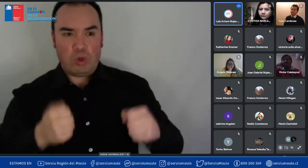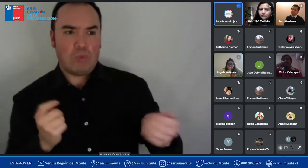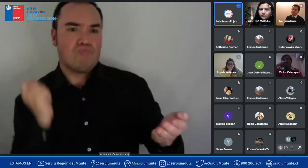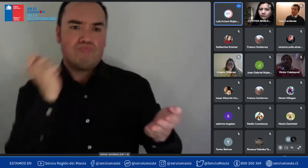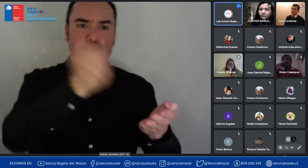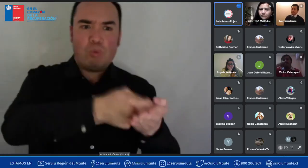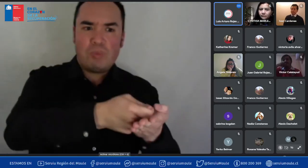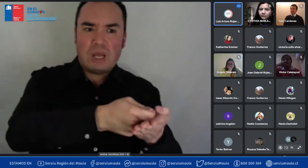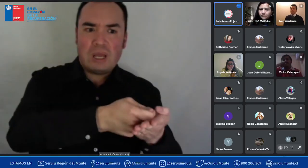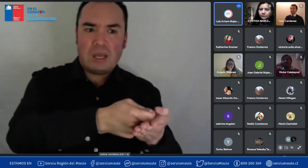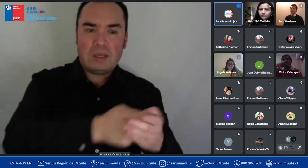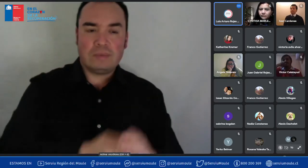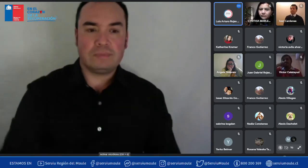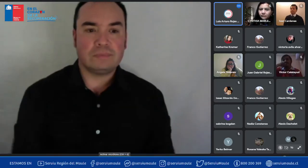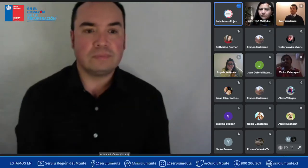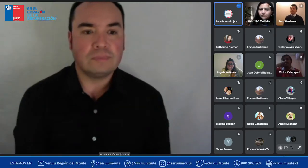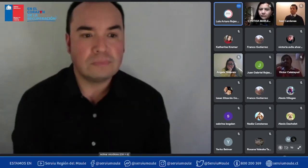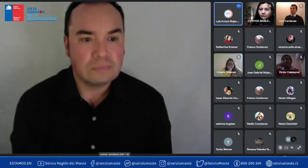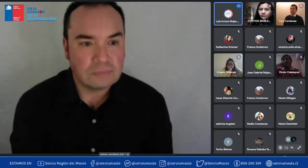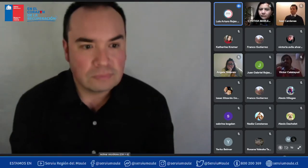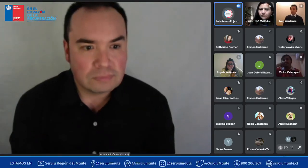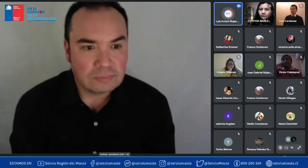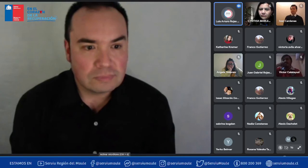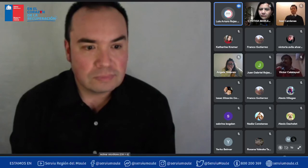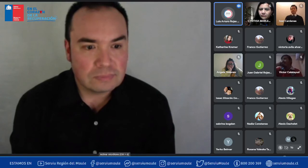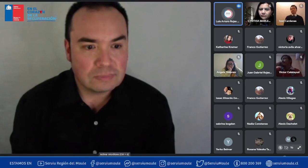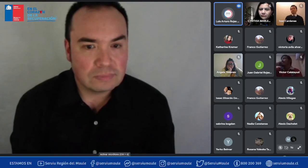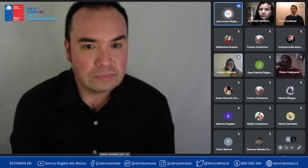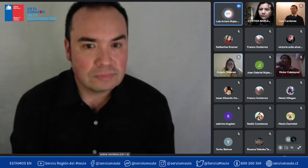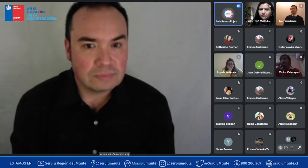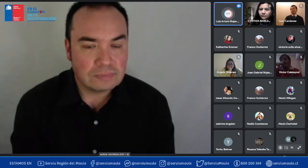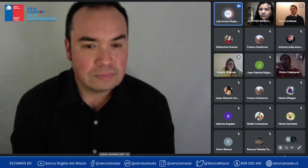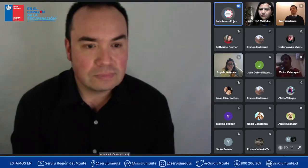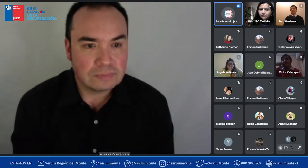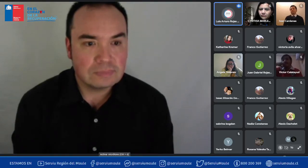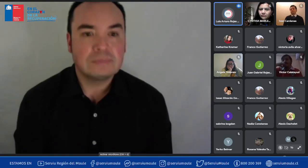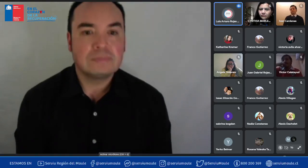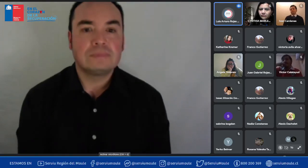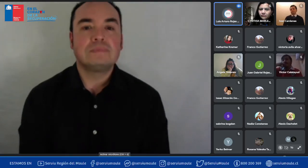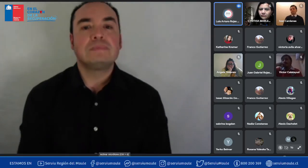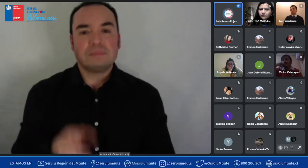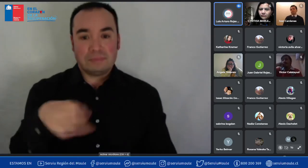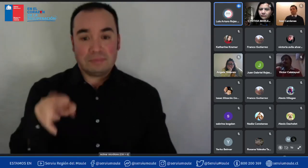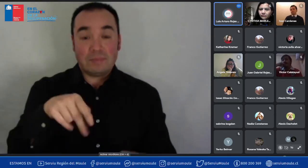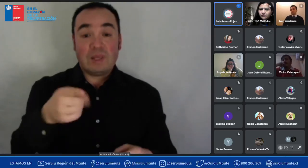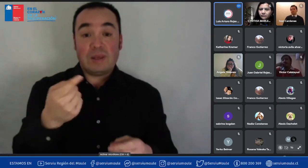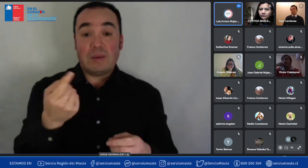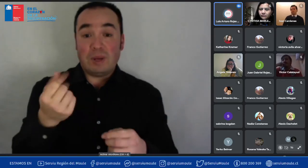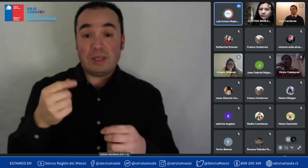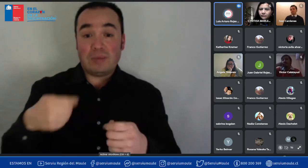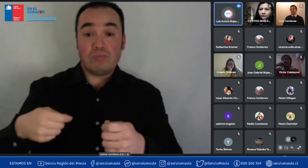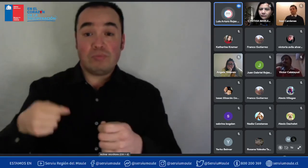lo que ya está consultando si le puede si puede con un subsidio comprarle una vivienda a su hermano ¿ya?